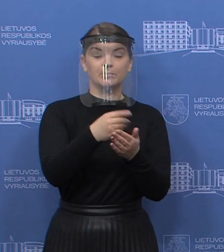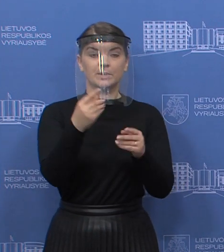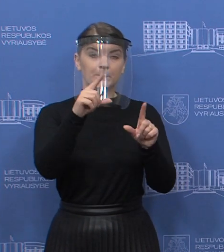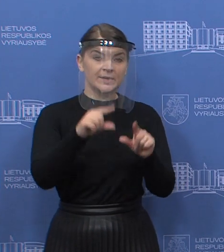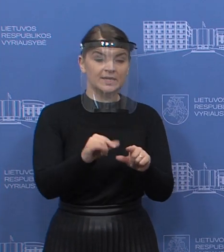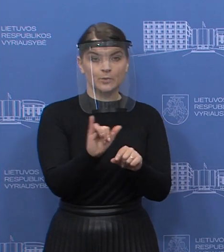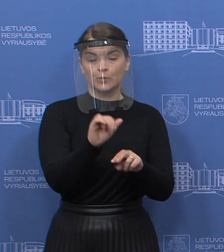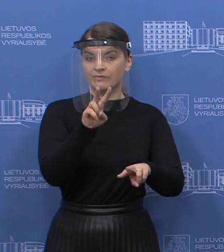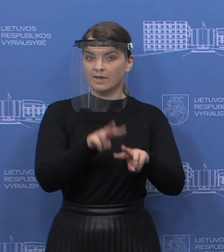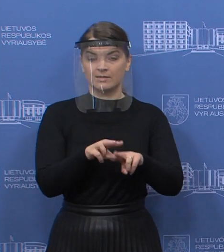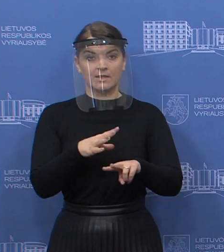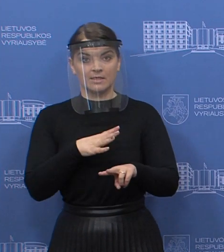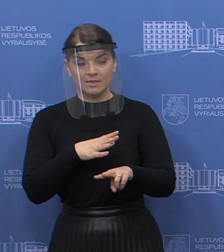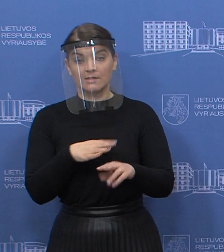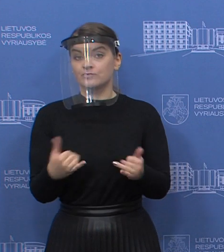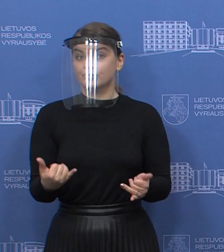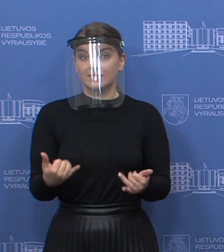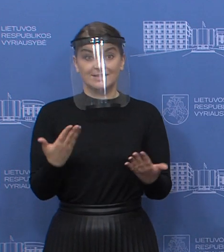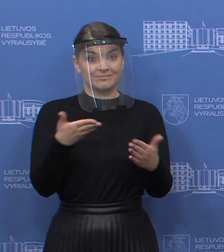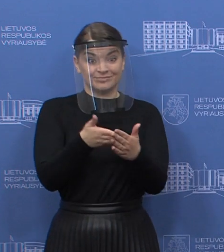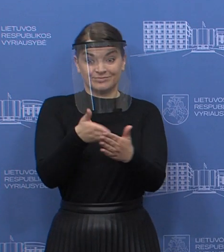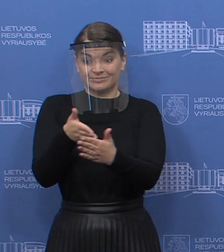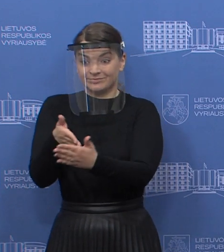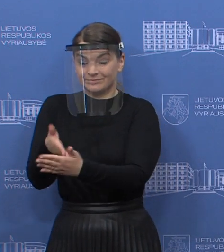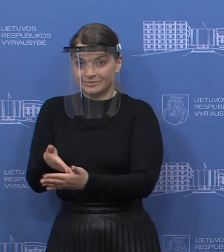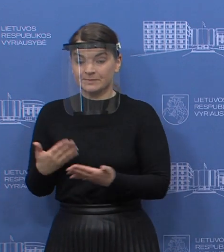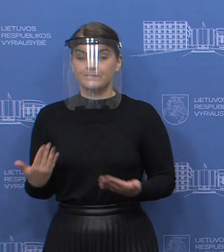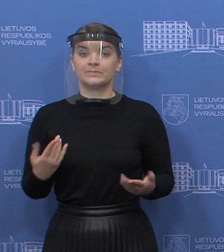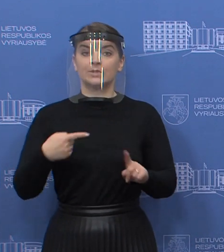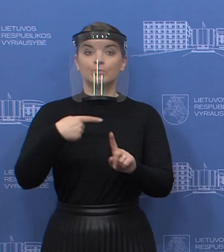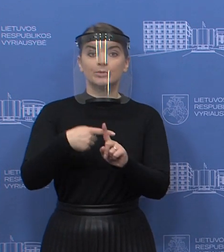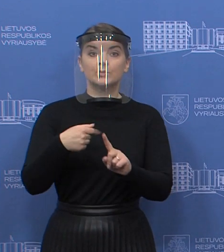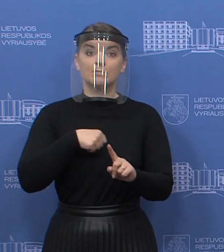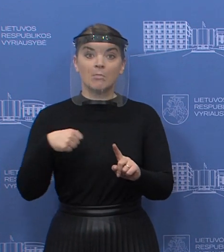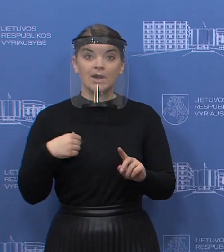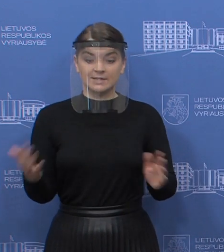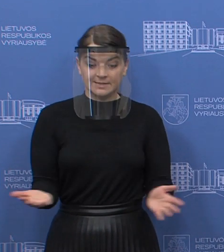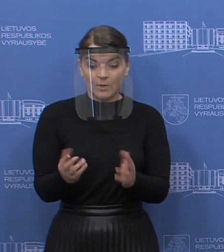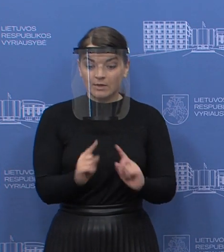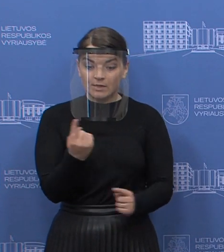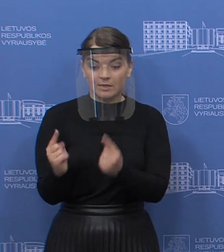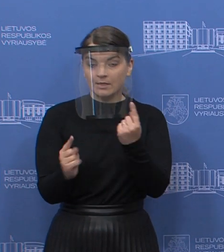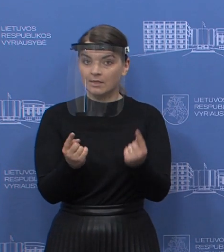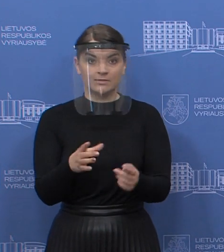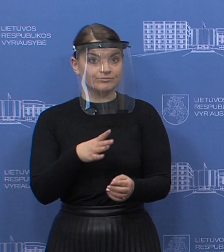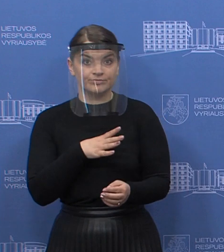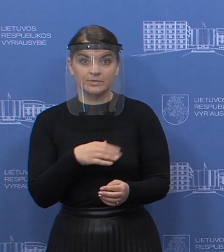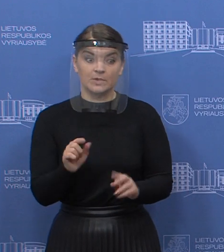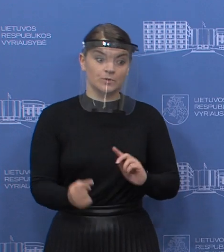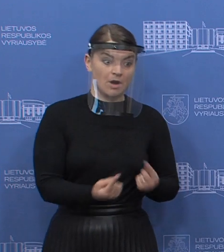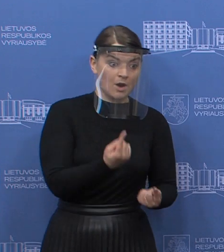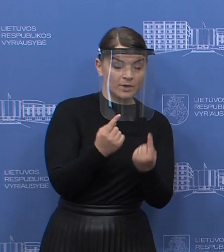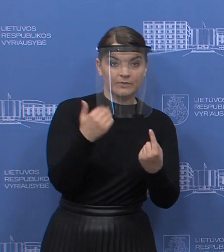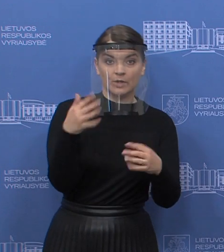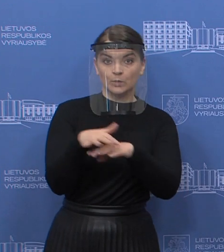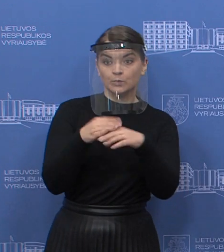taupyti per įvairias nulaidas, šiandien tokios galimybės neturi, neturi galimybės kažką tai užsiauginti, ir tą, ką užsiaugino, parsiduoti